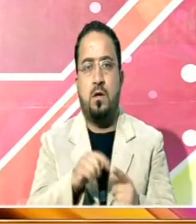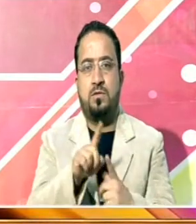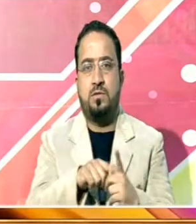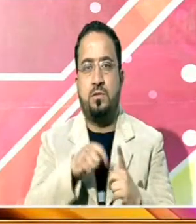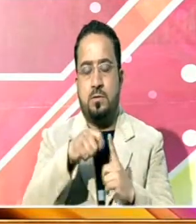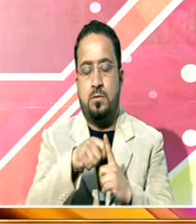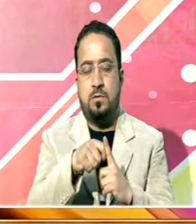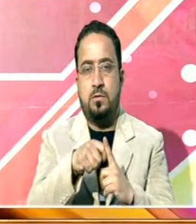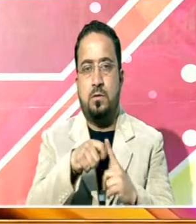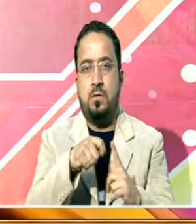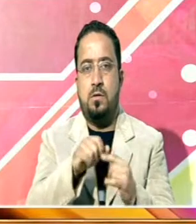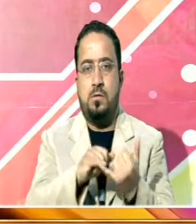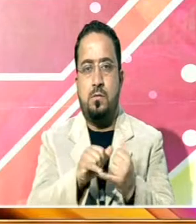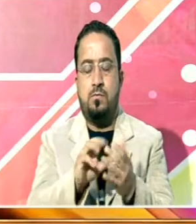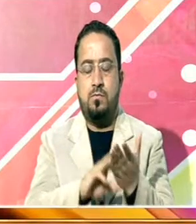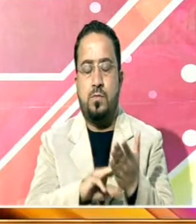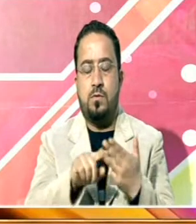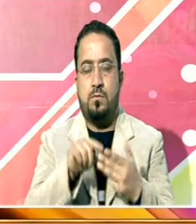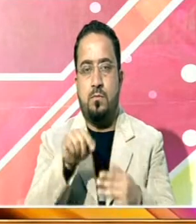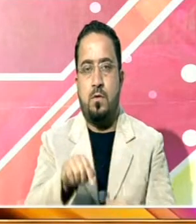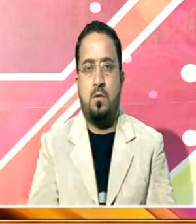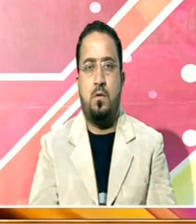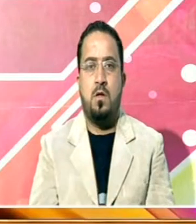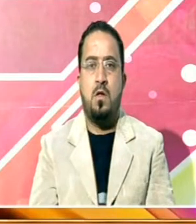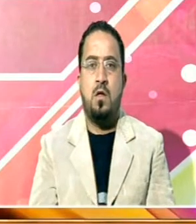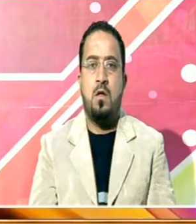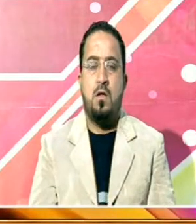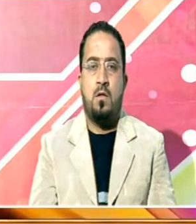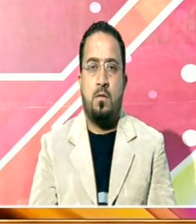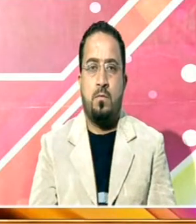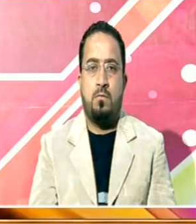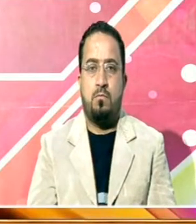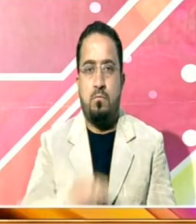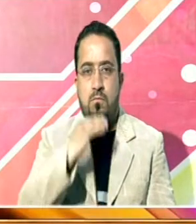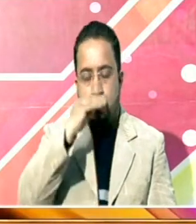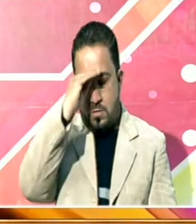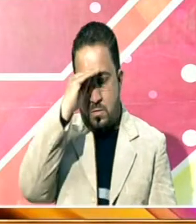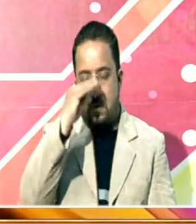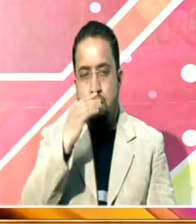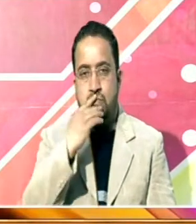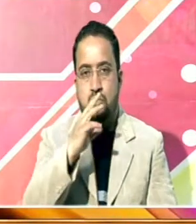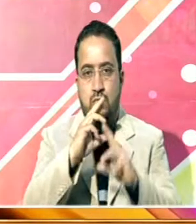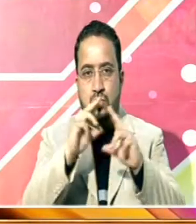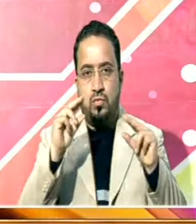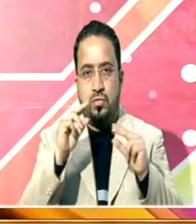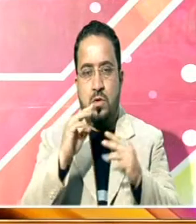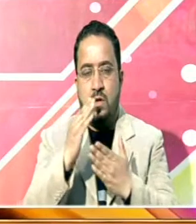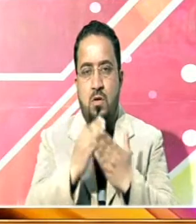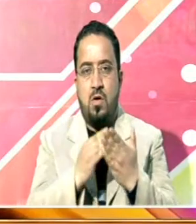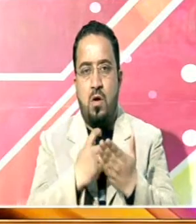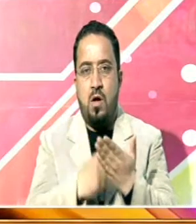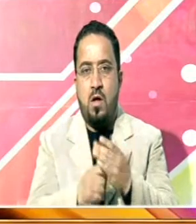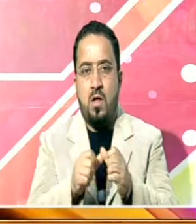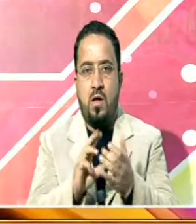مراج العالم کی تقریب نہائی تھی عقیدت و احترام